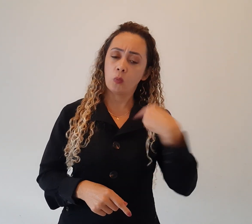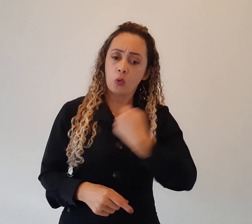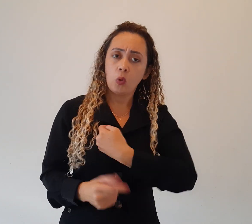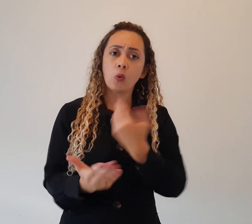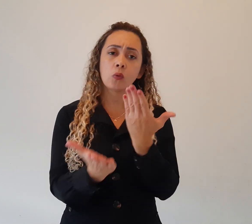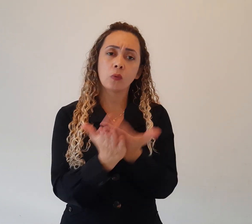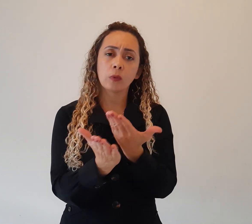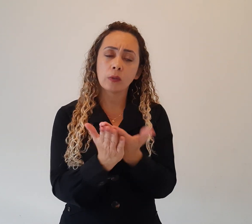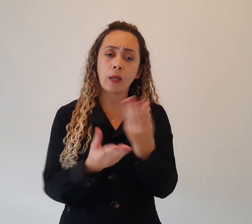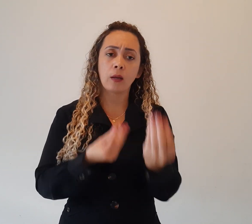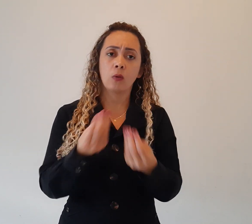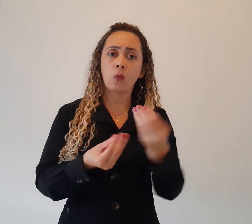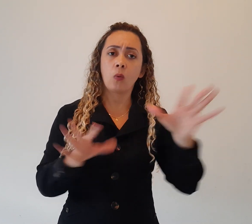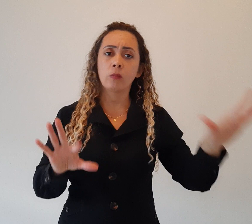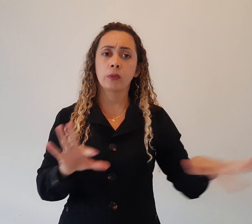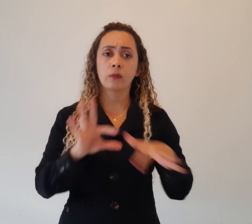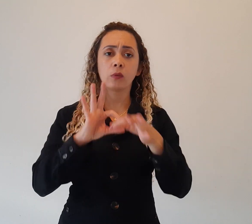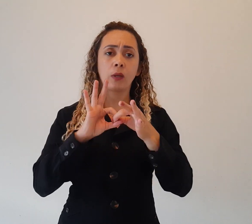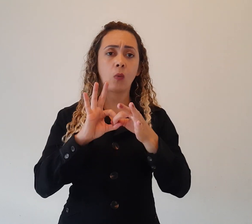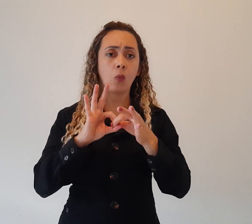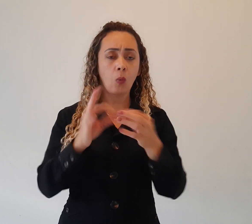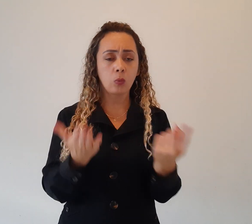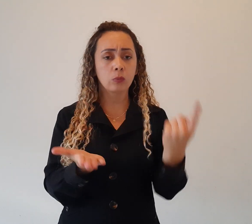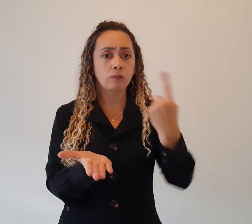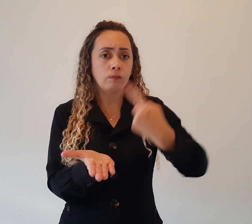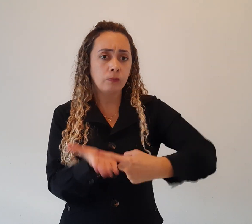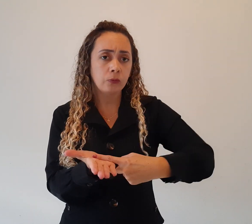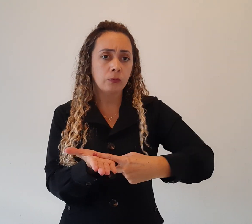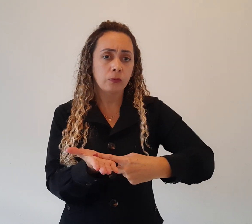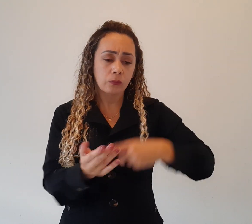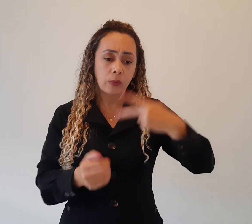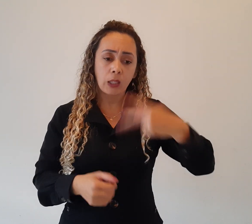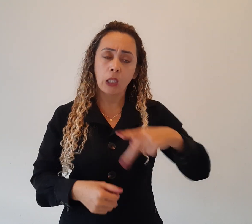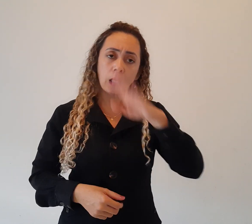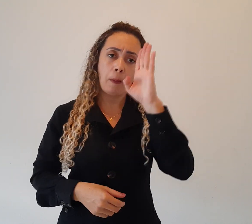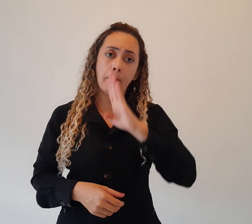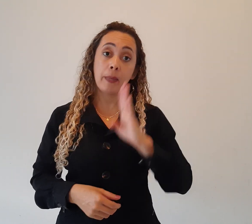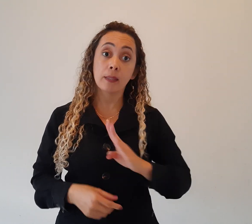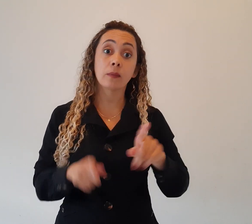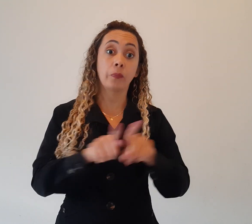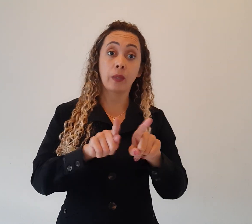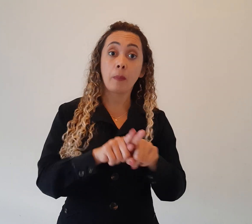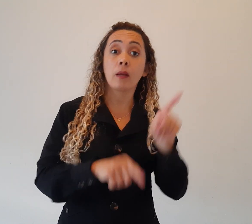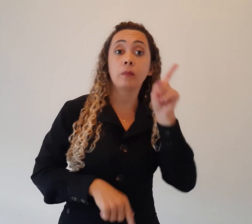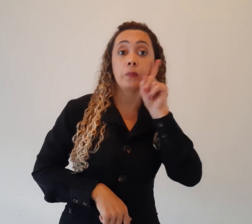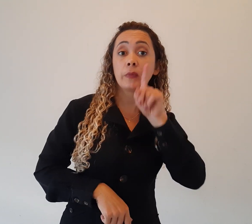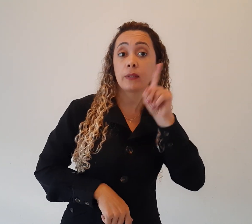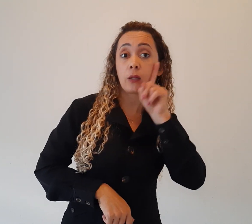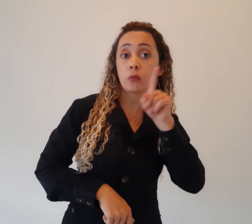internacionais, sobretudo os apontos entre Brasil e Estado de Inglês, também vai influenciar nossa educação aqui.